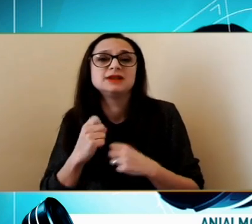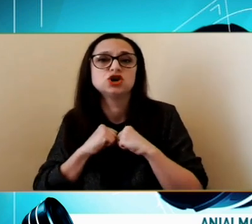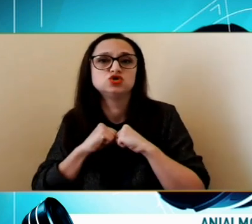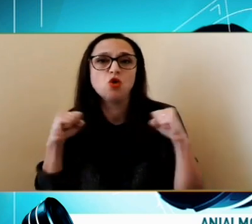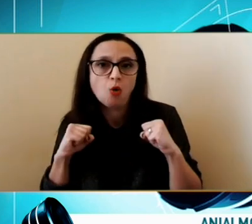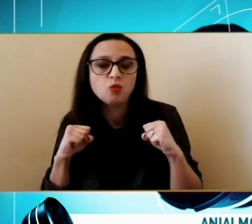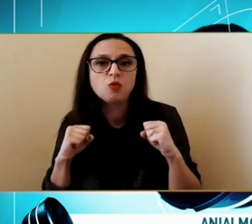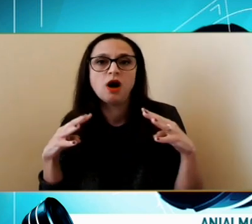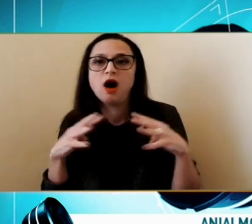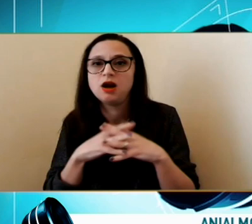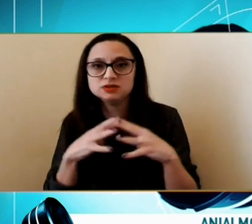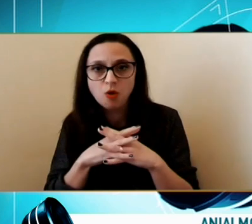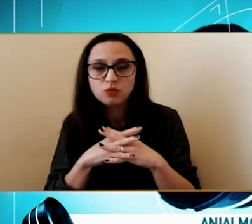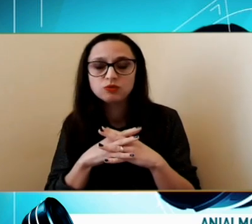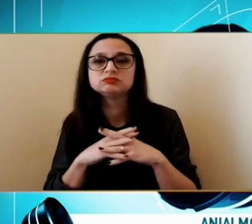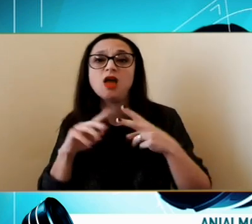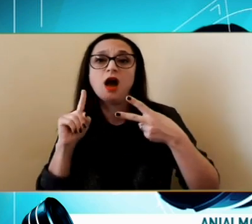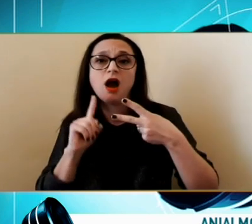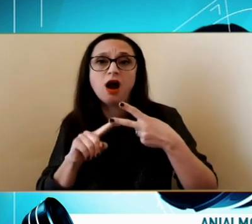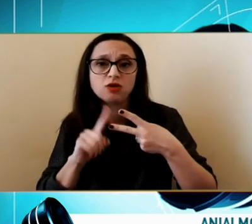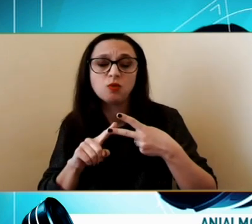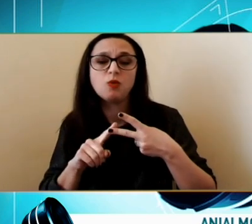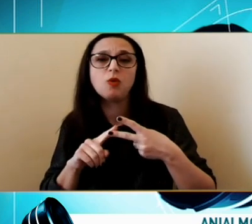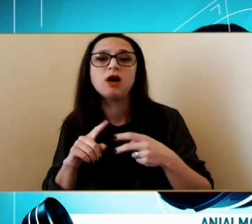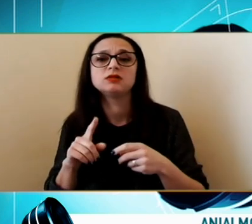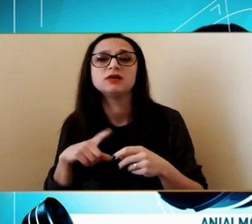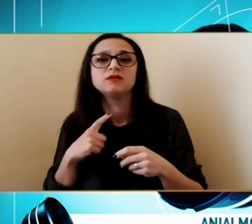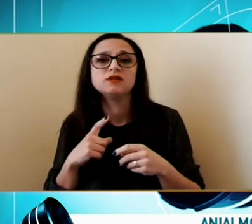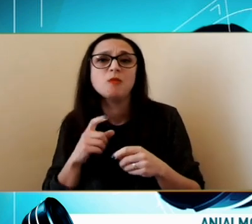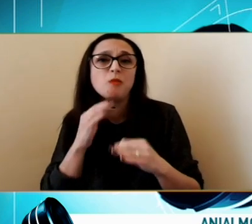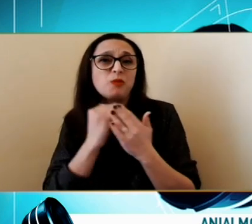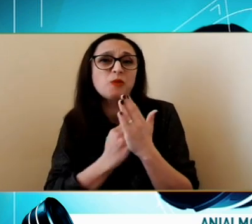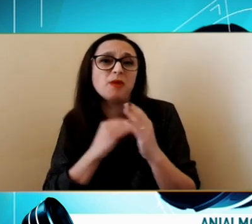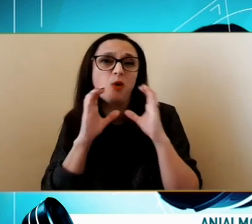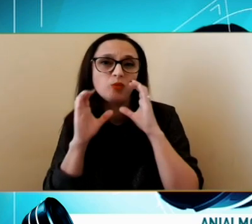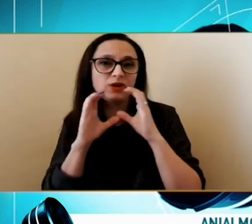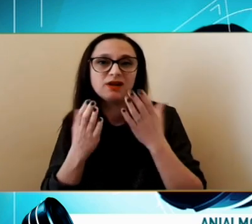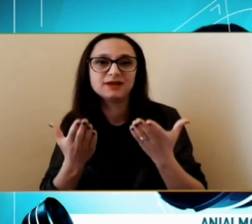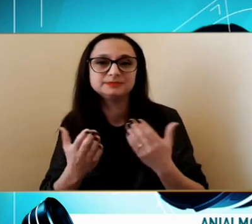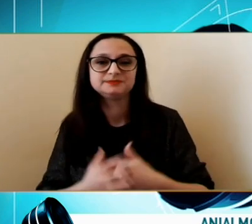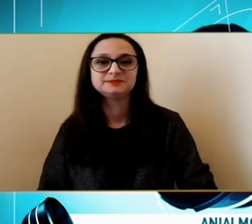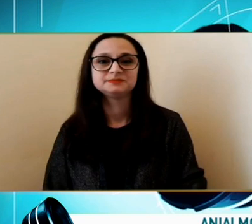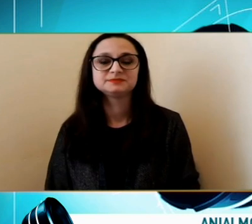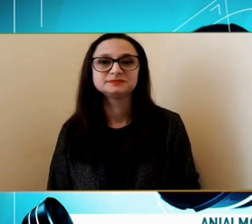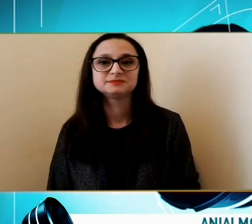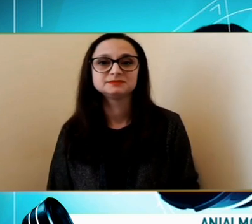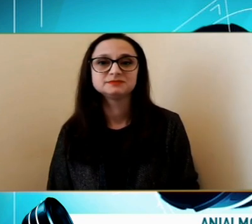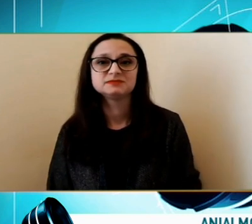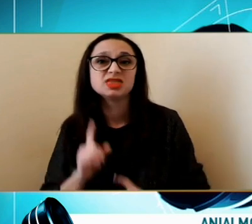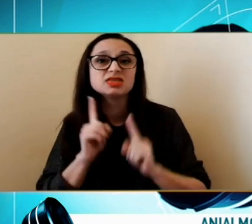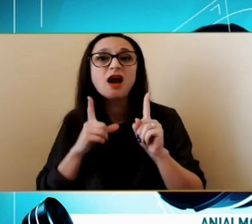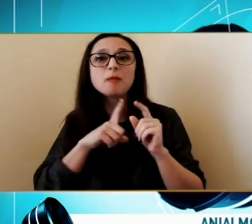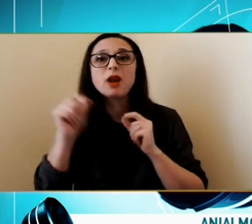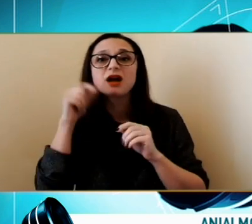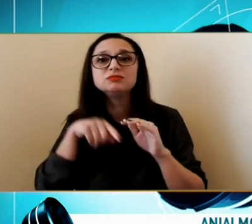războiului Și apoi Și comunicarea Dacă pleacă Din țară Au